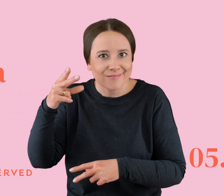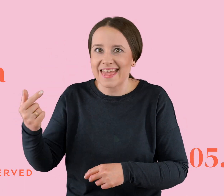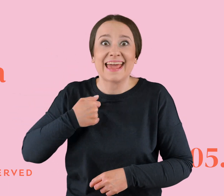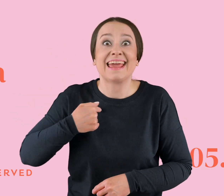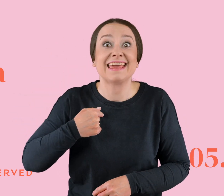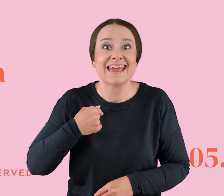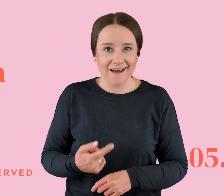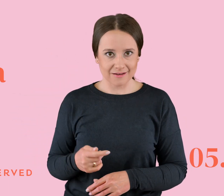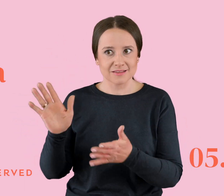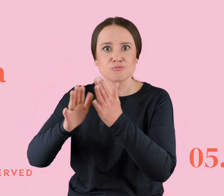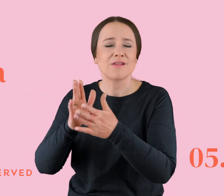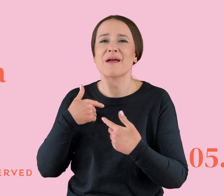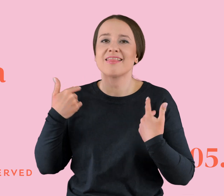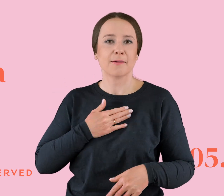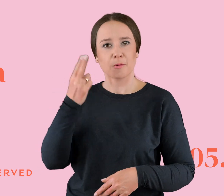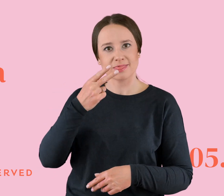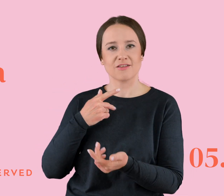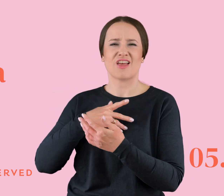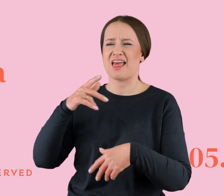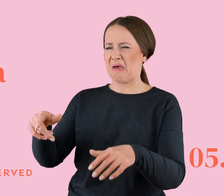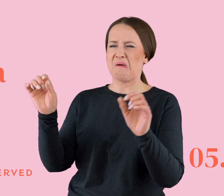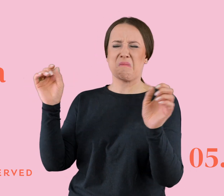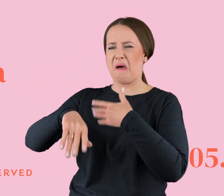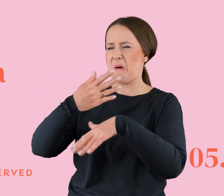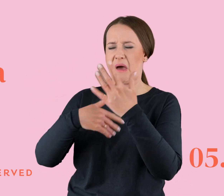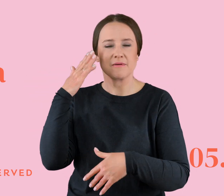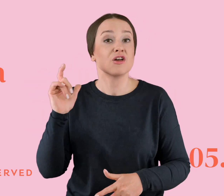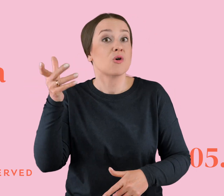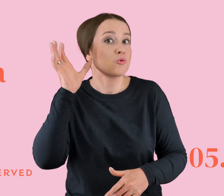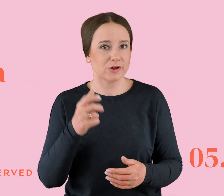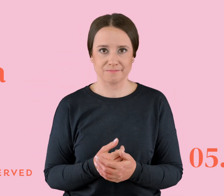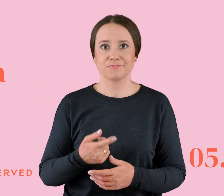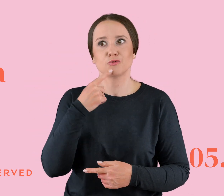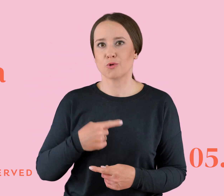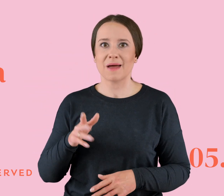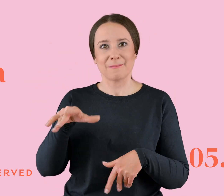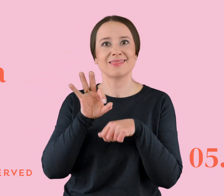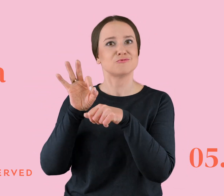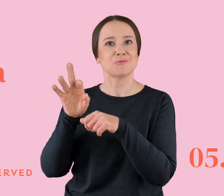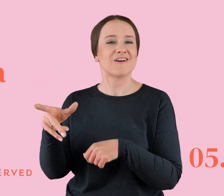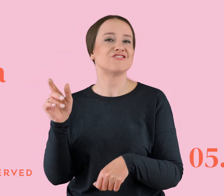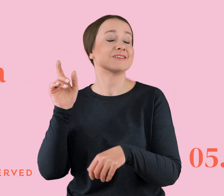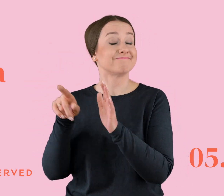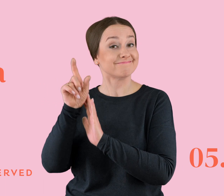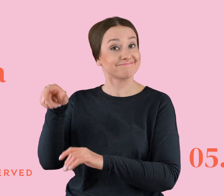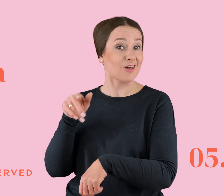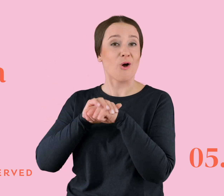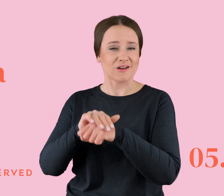mieszkać w chlewie. I co usłyszałam? Co usłyszałam? Super, będę mógł przeprowadzać koleżanki. Lubił mnie tak straszyć,